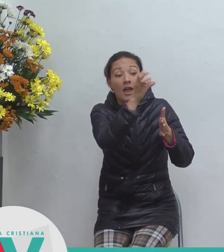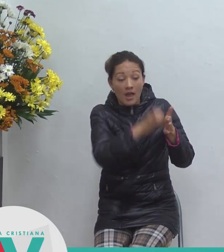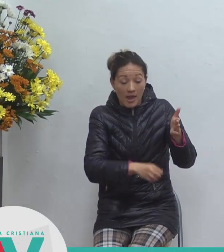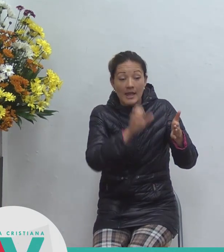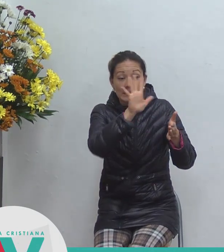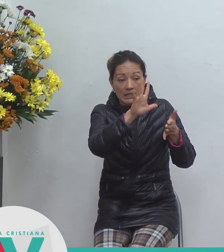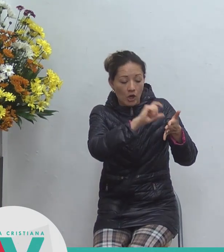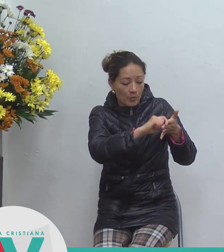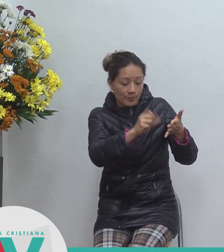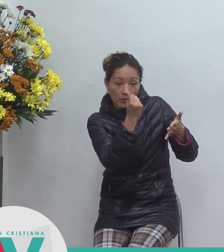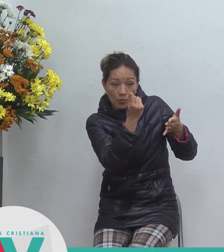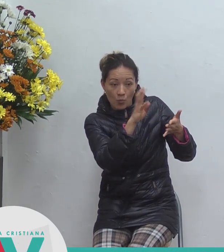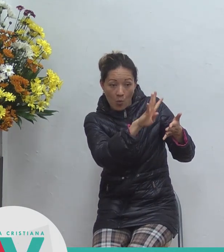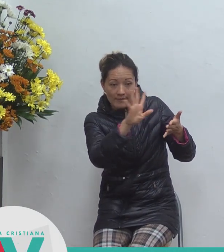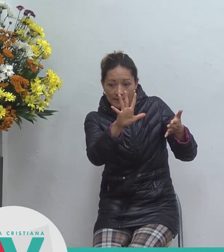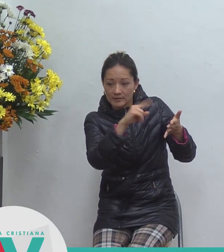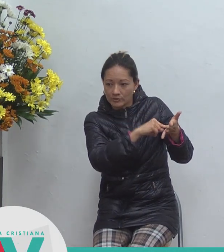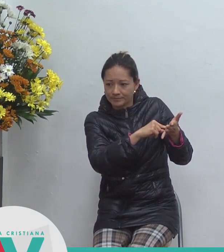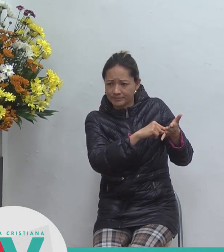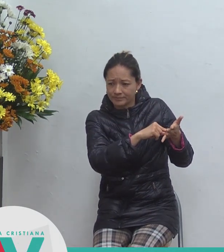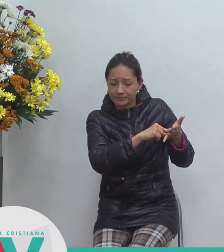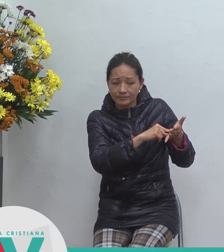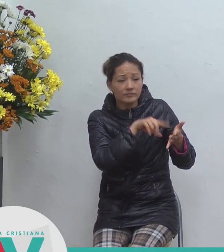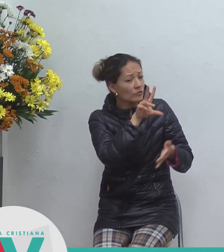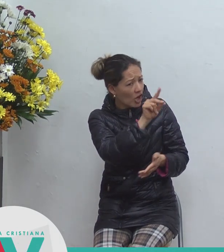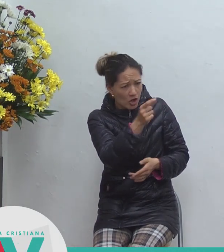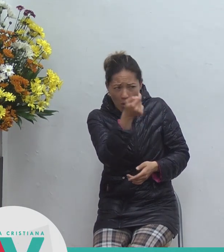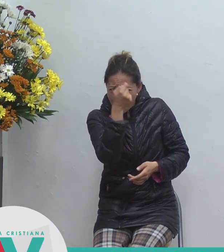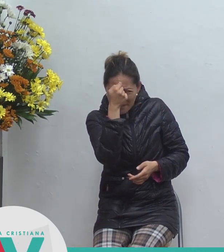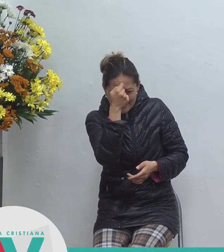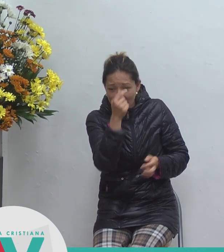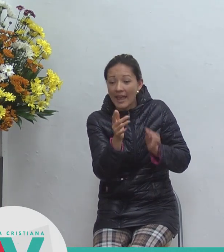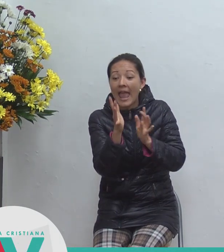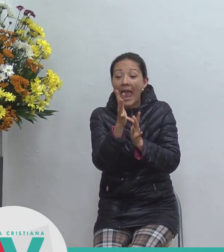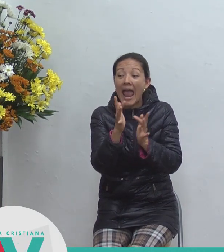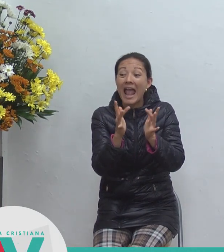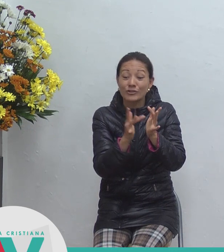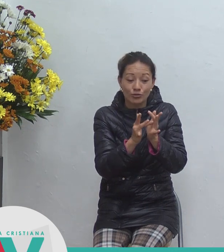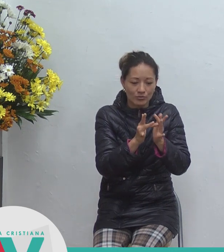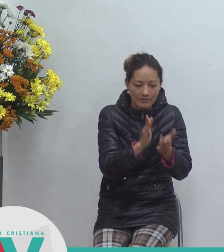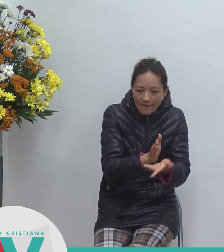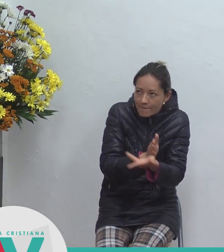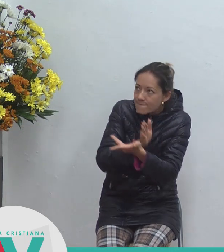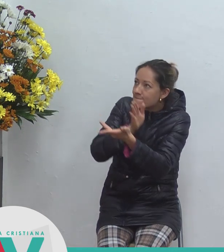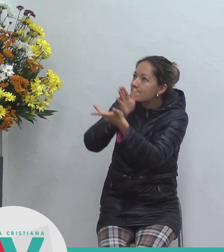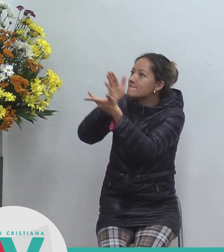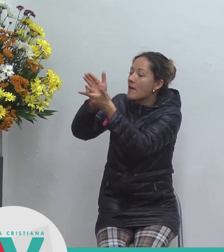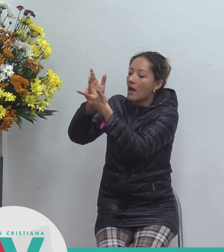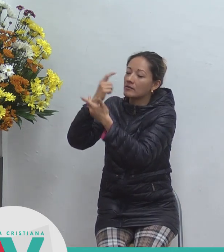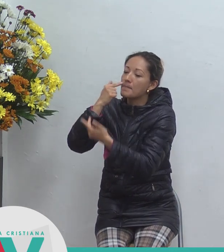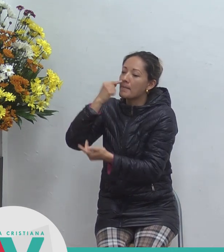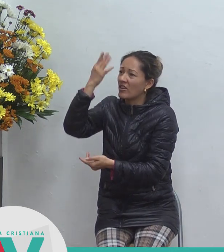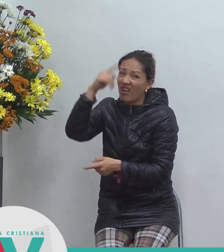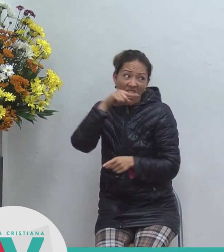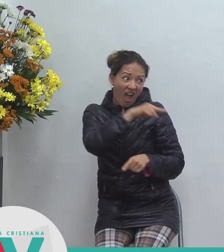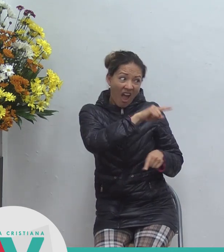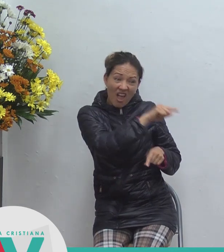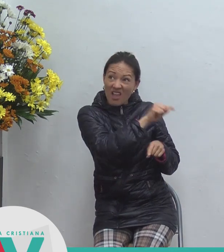penséis que yo voy a acusaros delante del padre hay quien nos acusa a Moisés en quien tenéis vuestra esperanza porque si creyeseis a